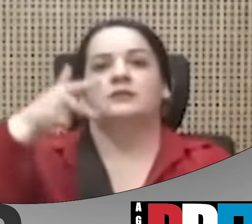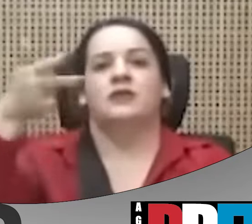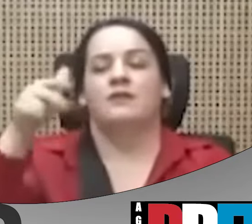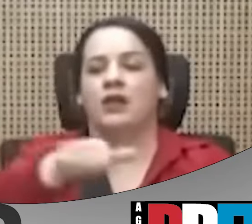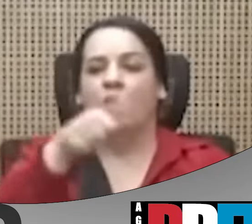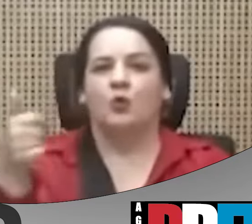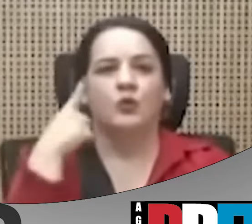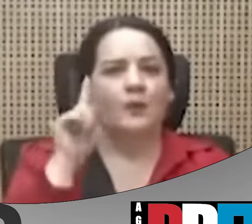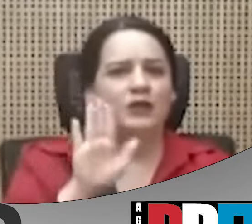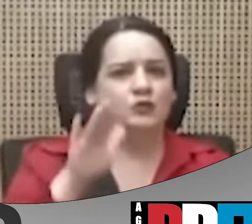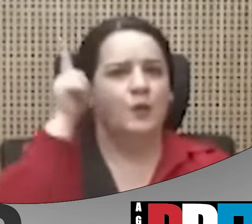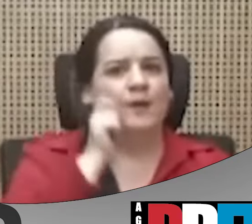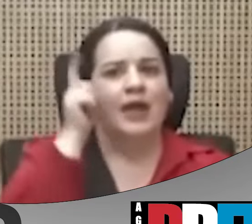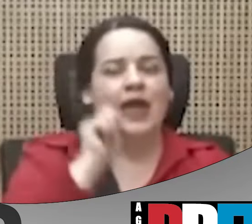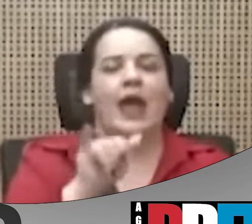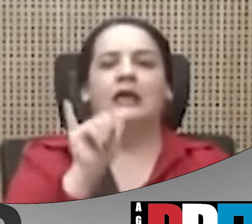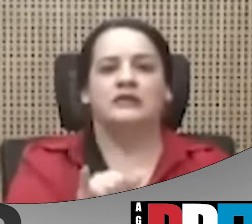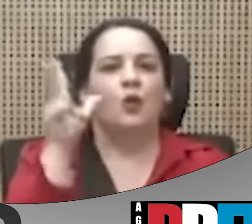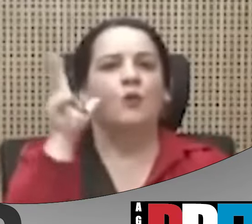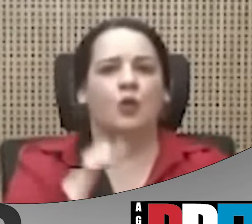para sus pensiones? Así como lo oye, tres veces más.